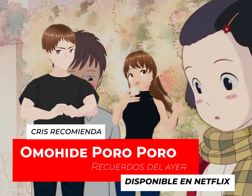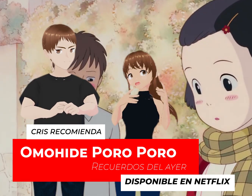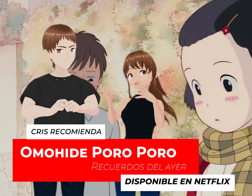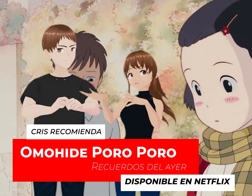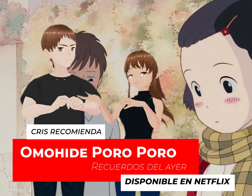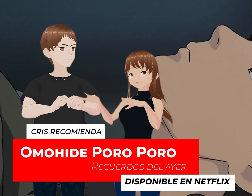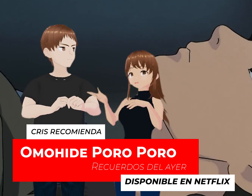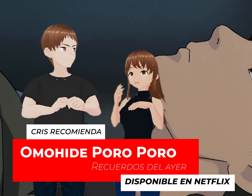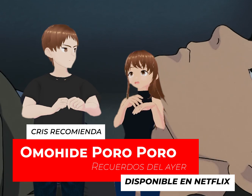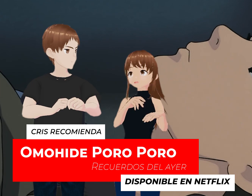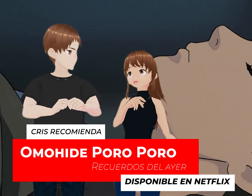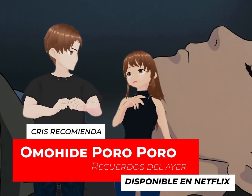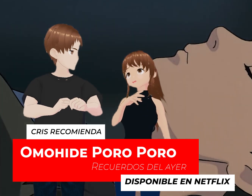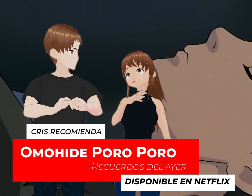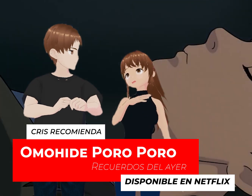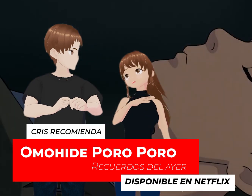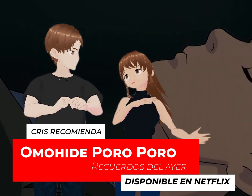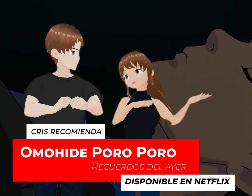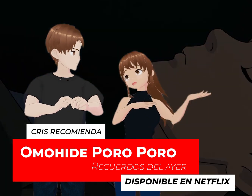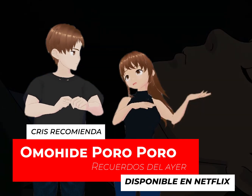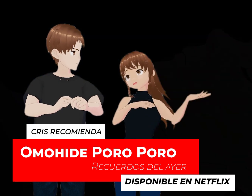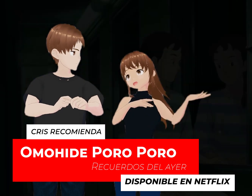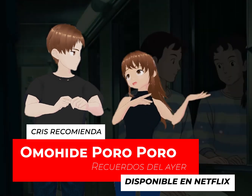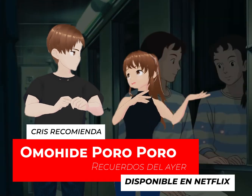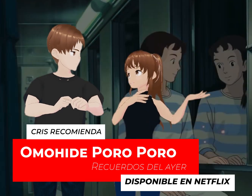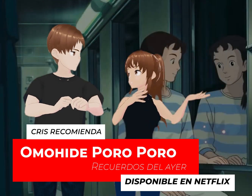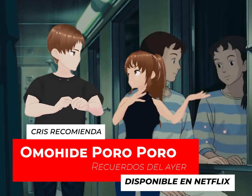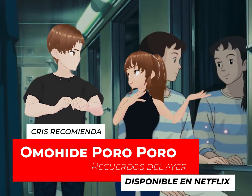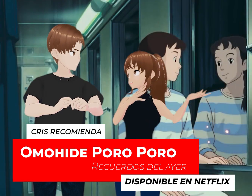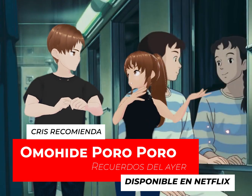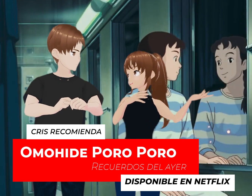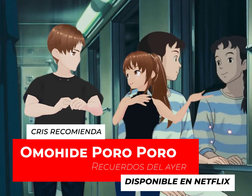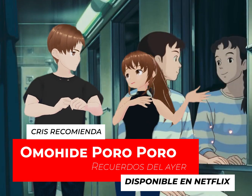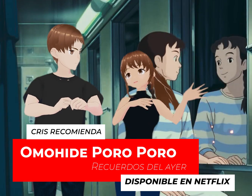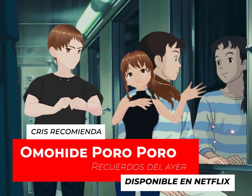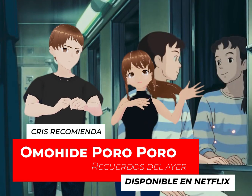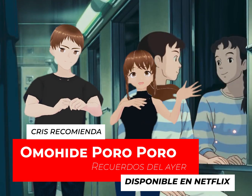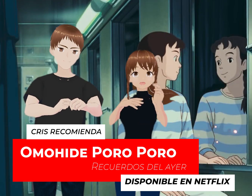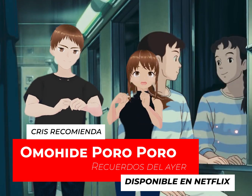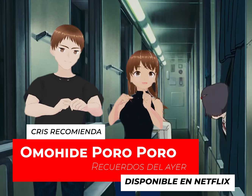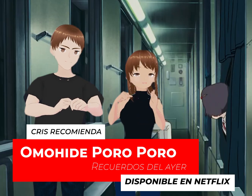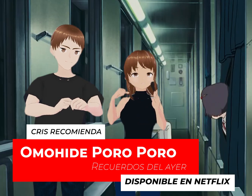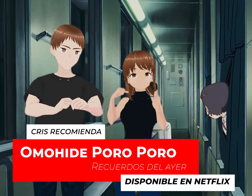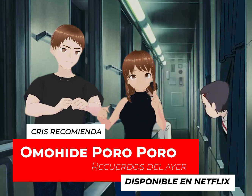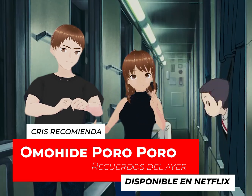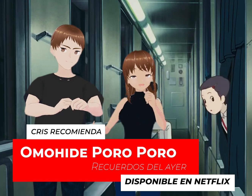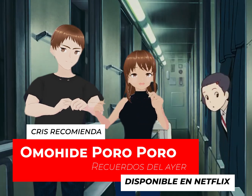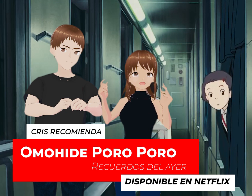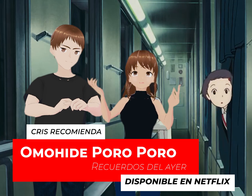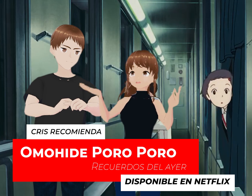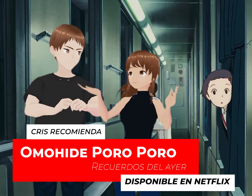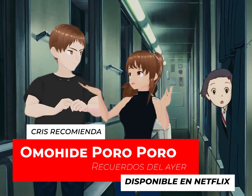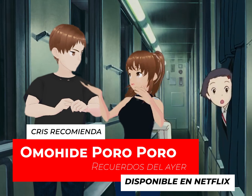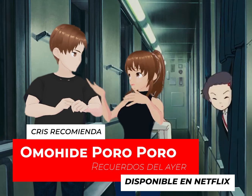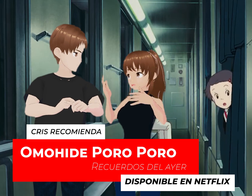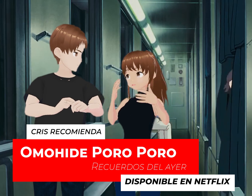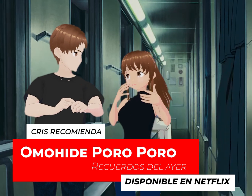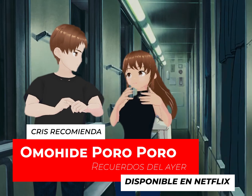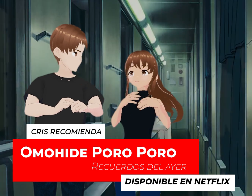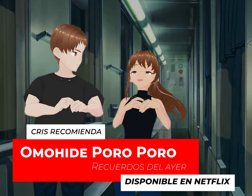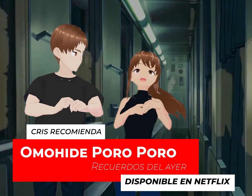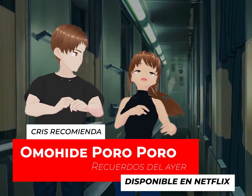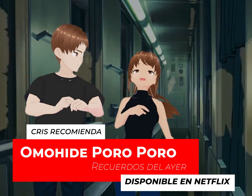que en realidad eran Pues si esto eran los noventas Cuando ella tenía veinte Veintinueve años Pues echenle quince años atrás